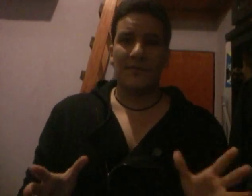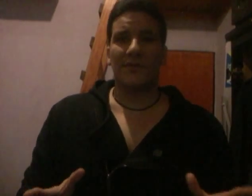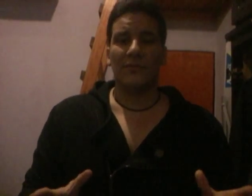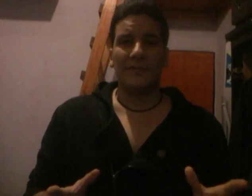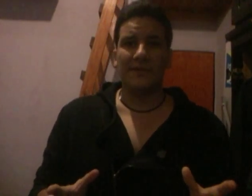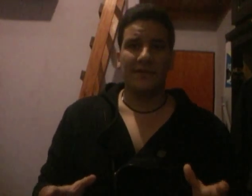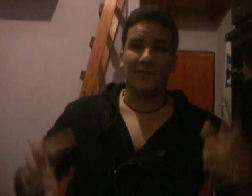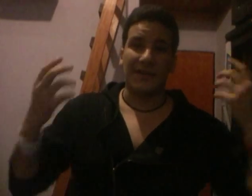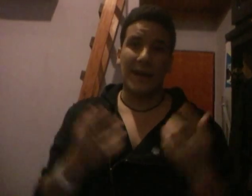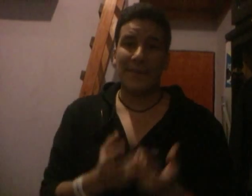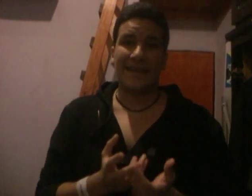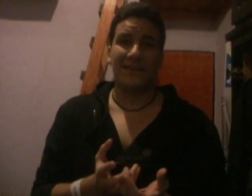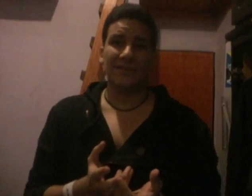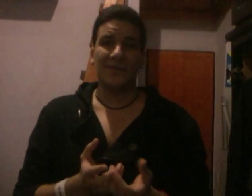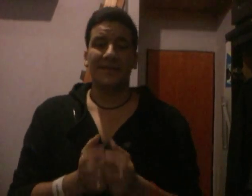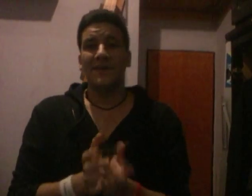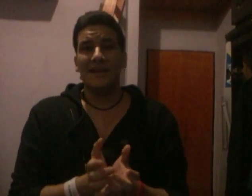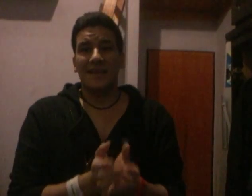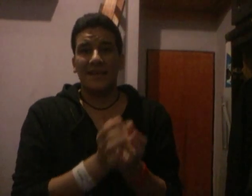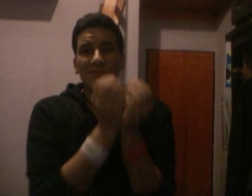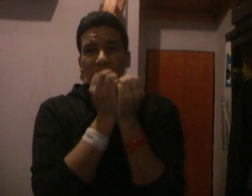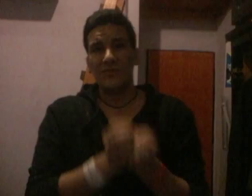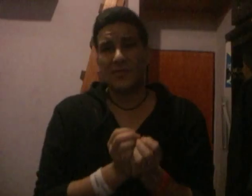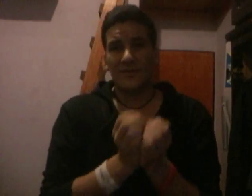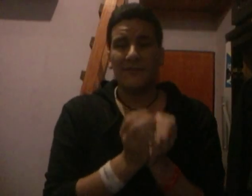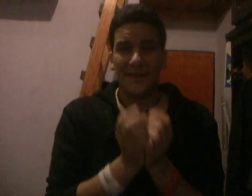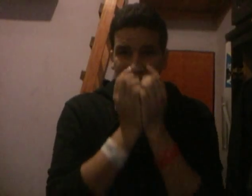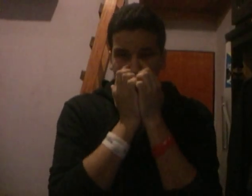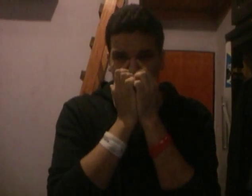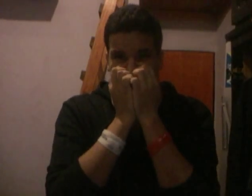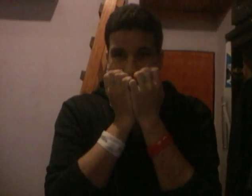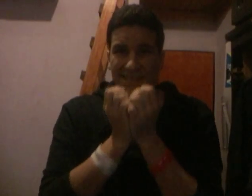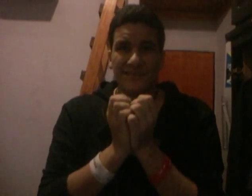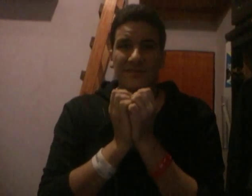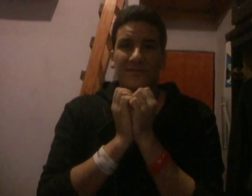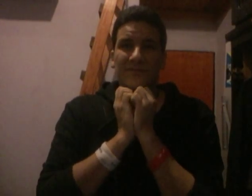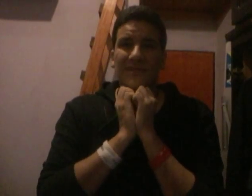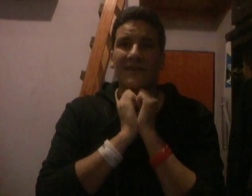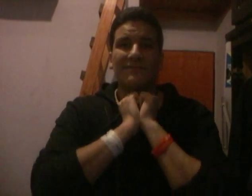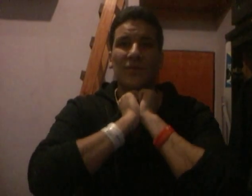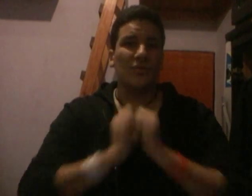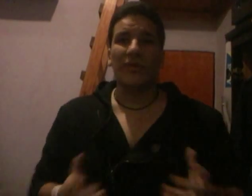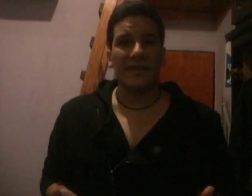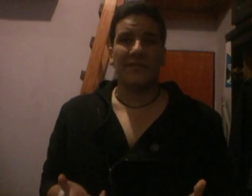vs Superman, lo que es la pelea de ellos, que encima el motivo por el cual pelean es una boludez.